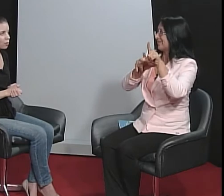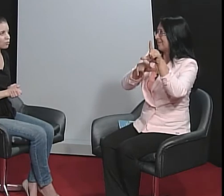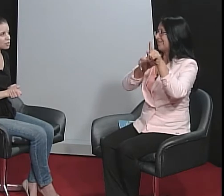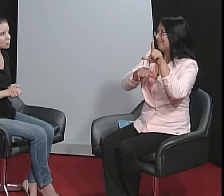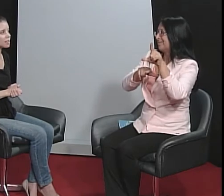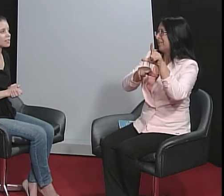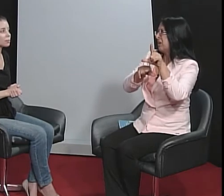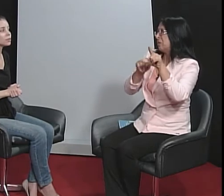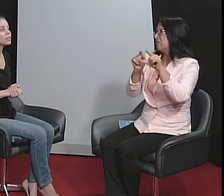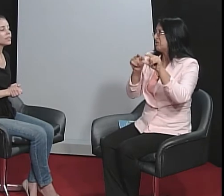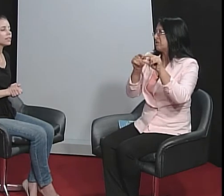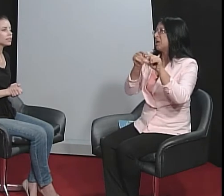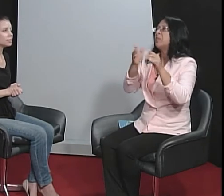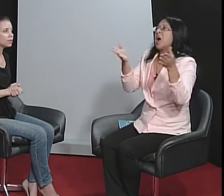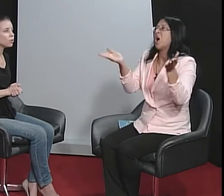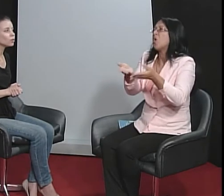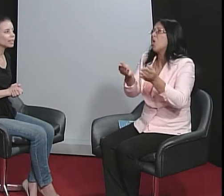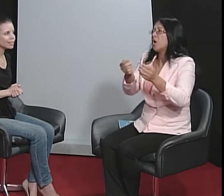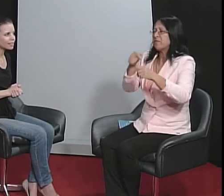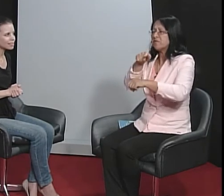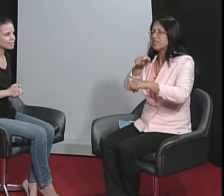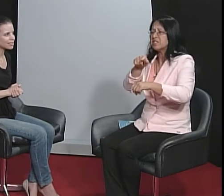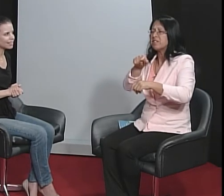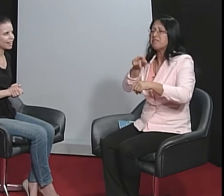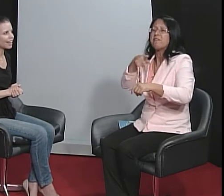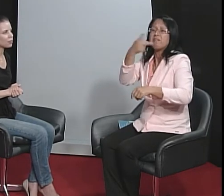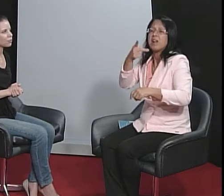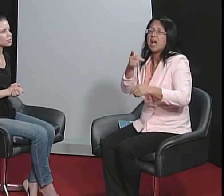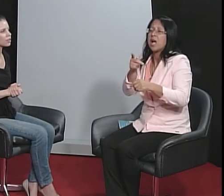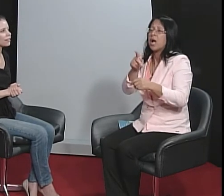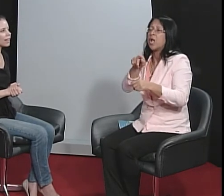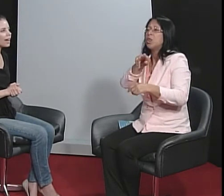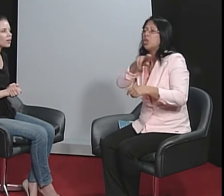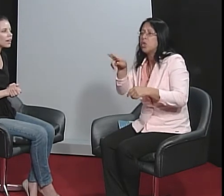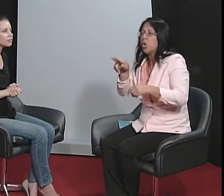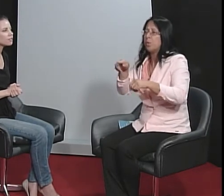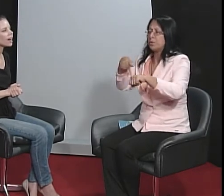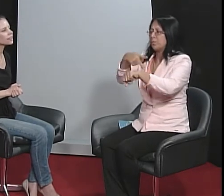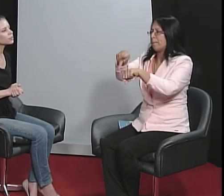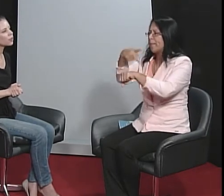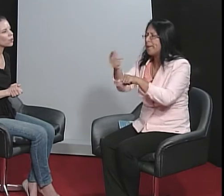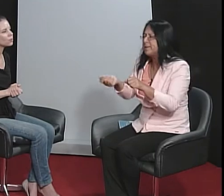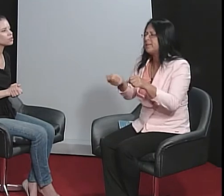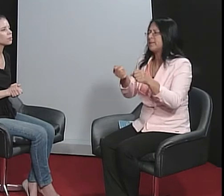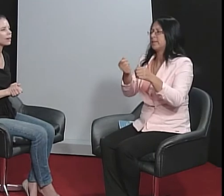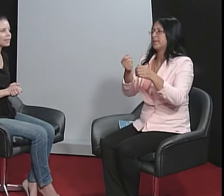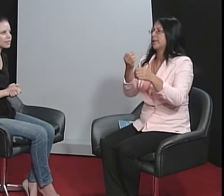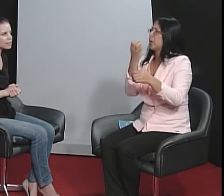e ouvintes, por exemplo, brincam com letras, né, o professor fala, ah, tu fala o nome de um país,